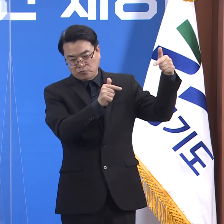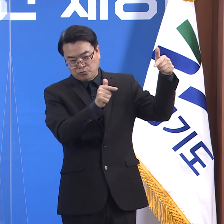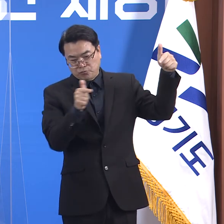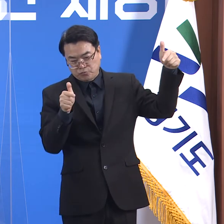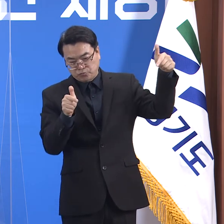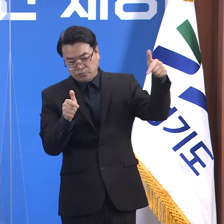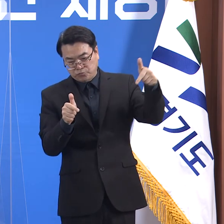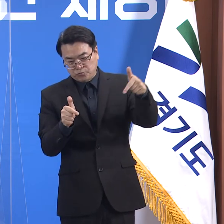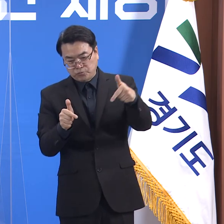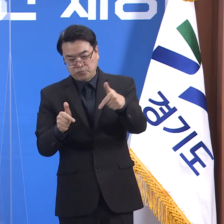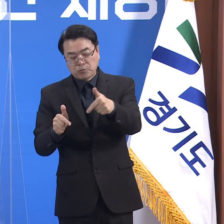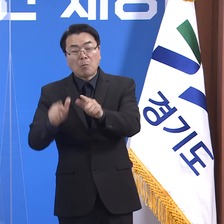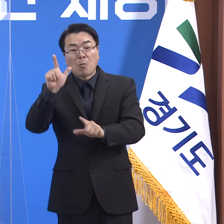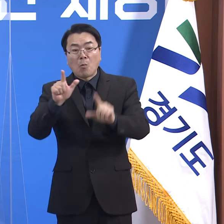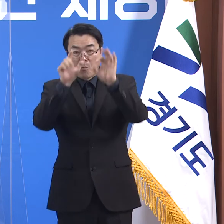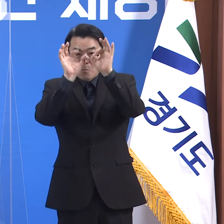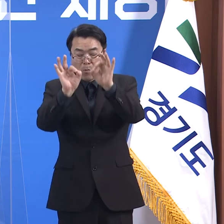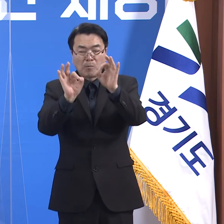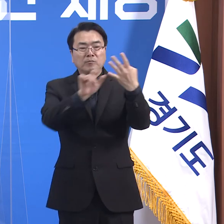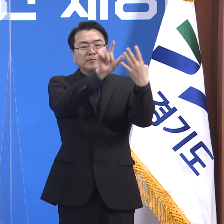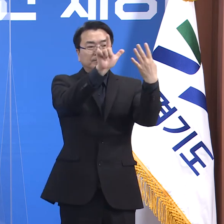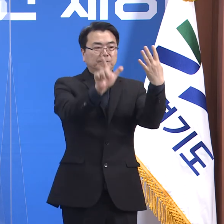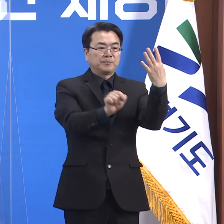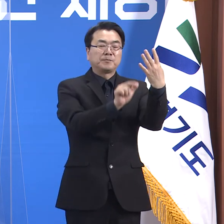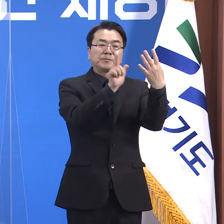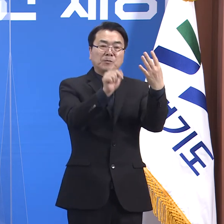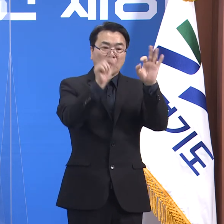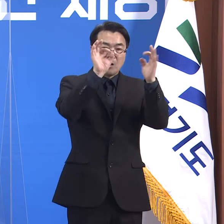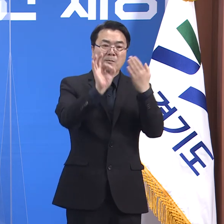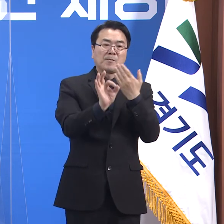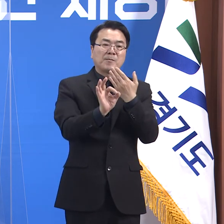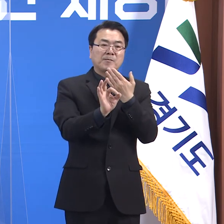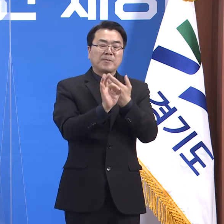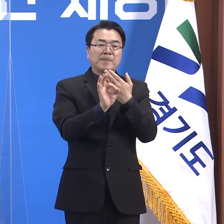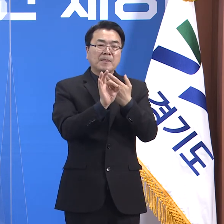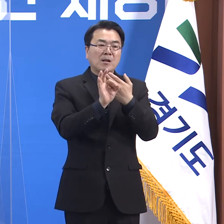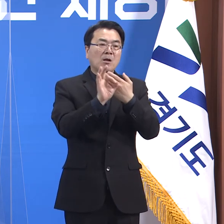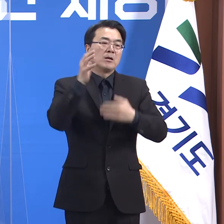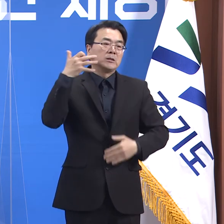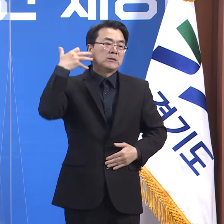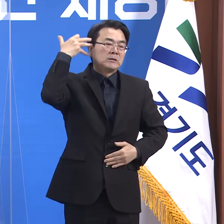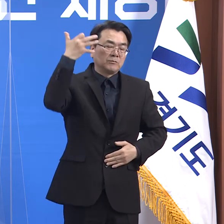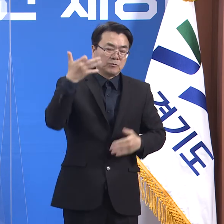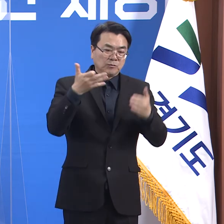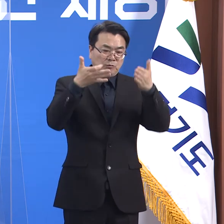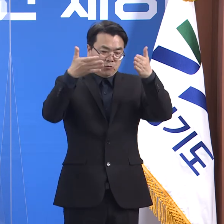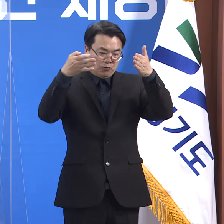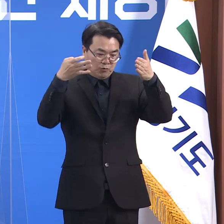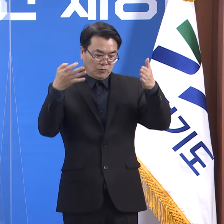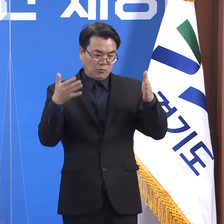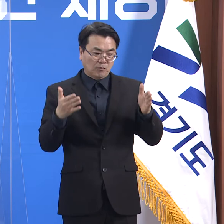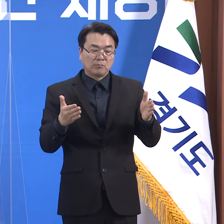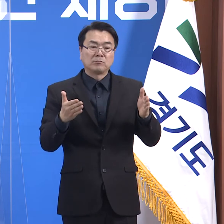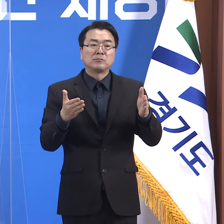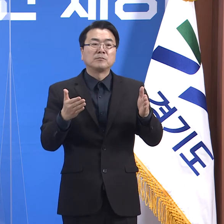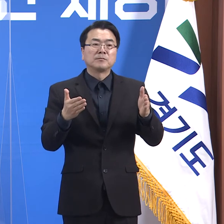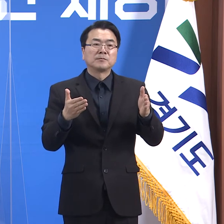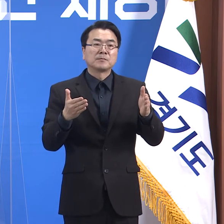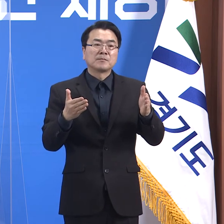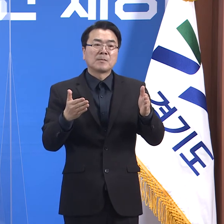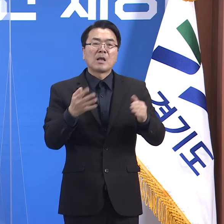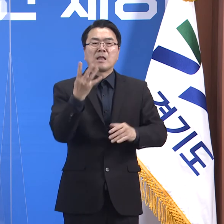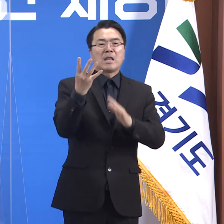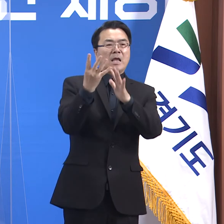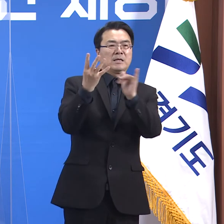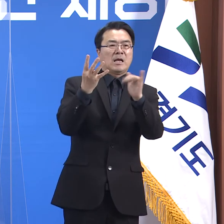4월은 20일 0시 기준 19일 동안 3,426명의 확진자 중 단